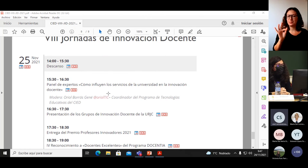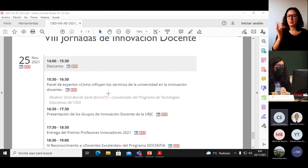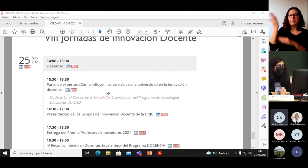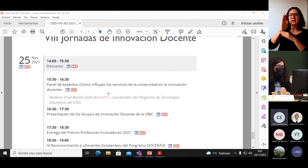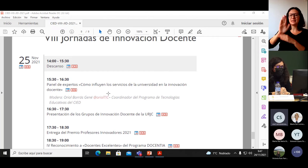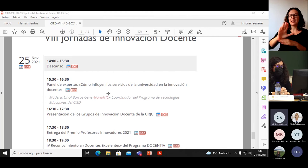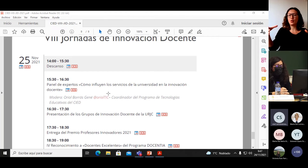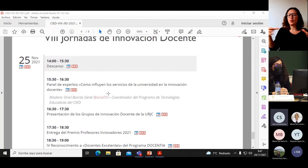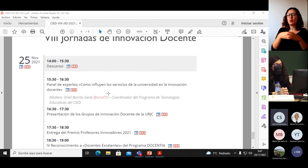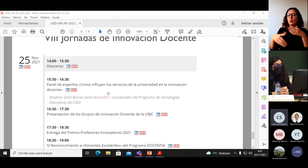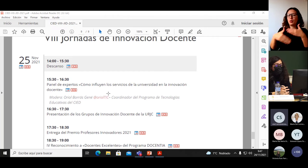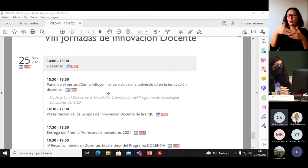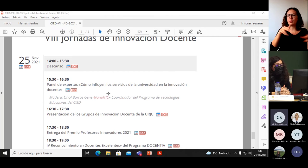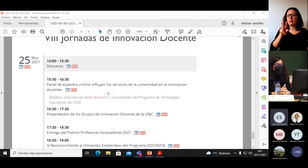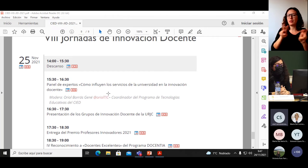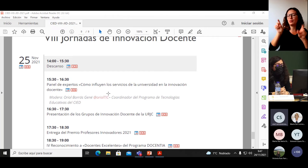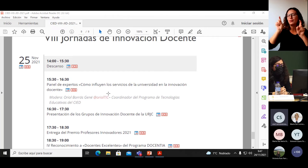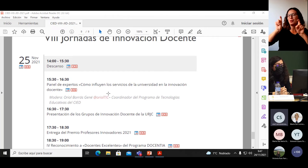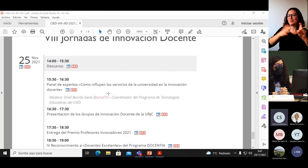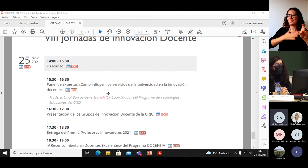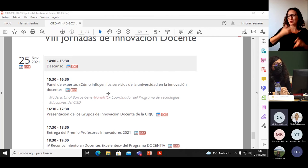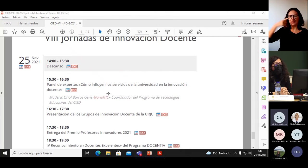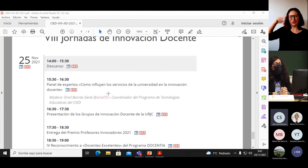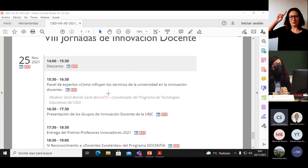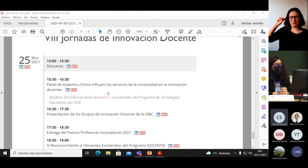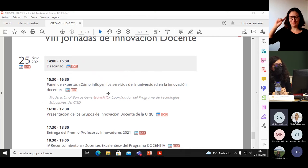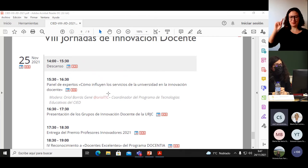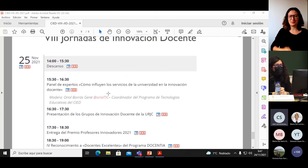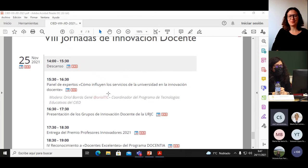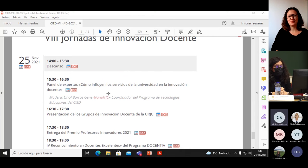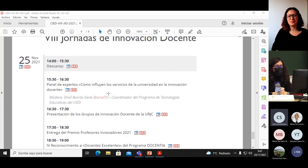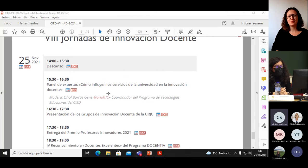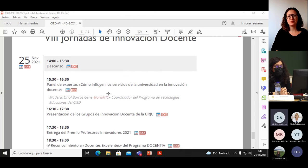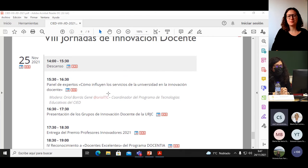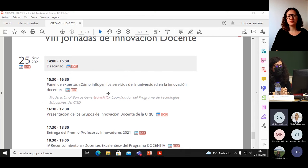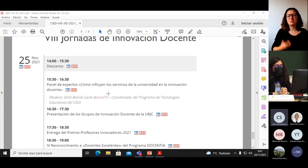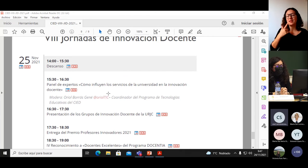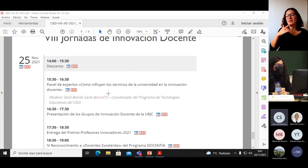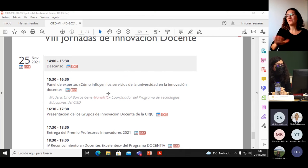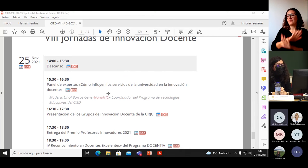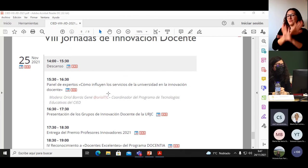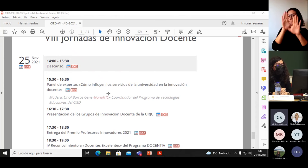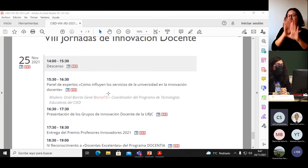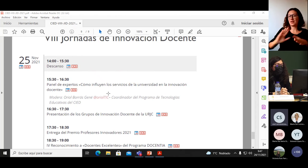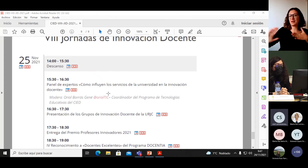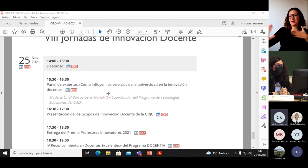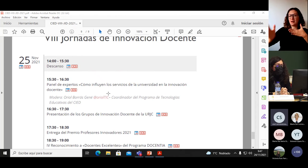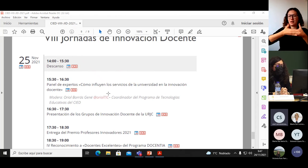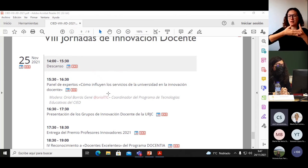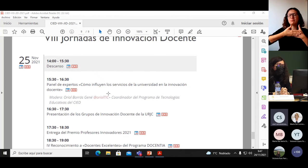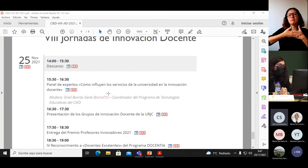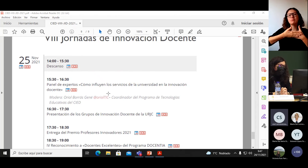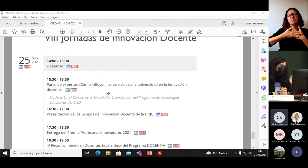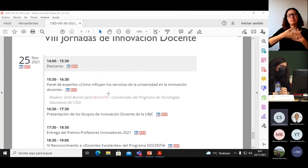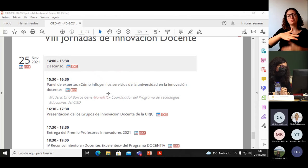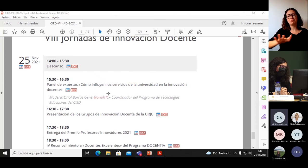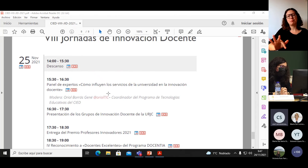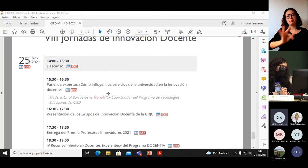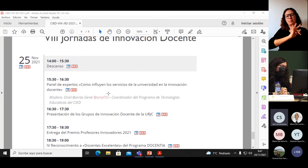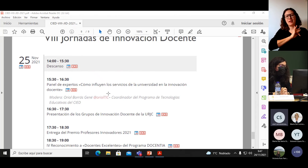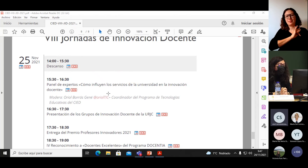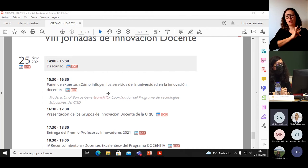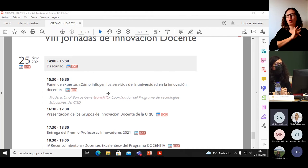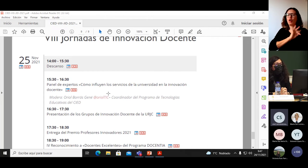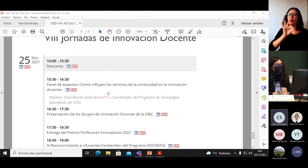los grupos de innovación docente de la Universidad de Juan Carlos y finalizaremos las jornadas con la entrega del premio Profesores